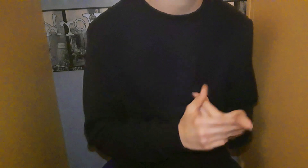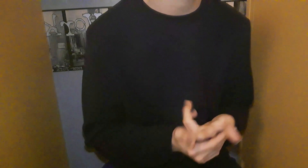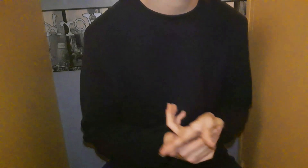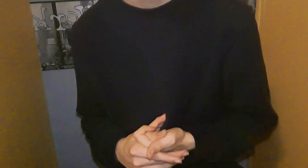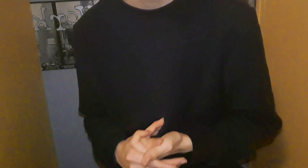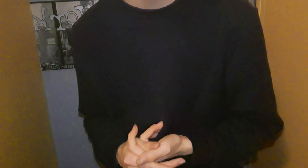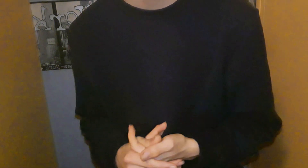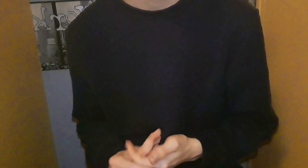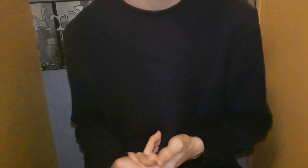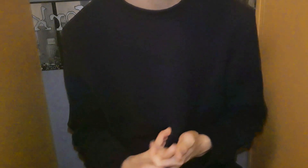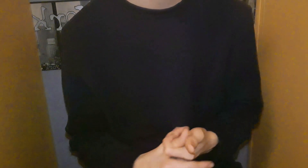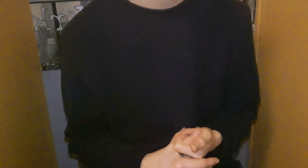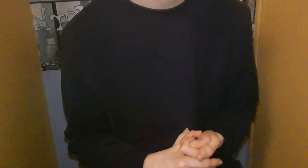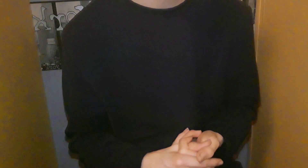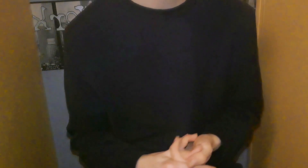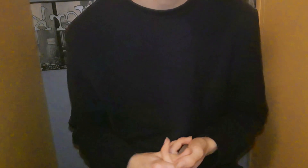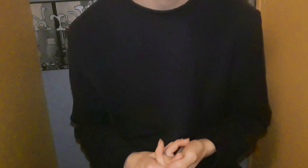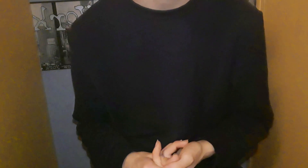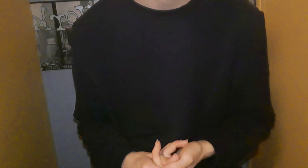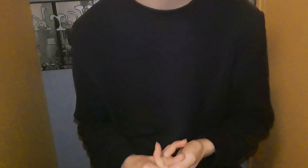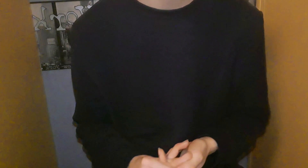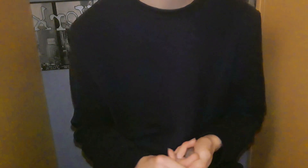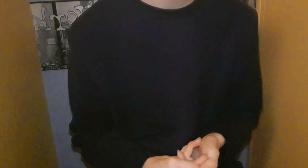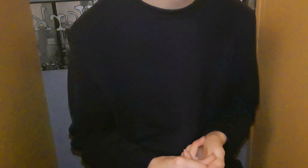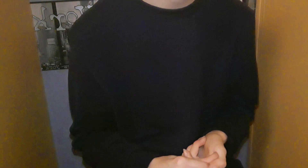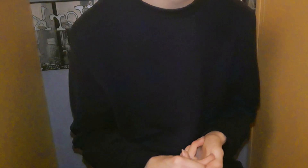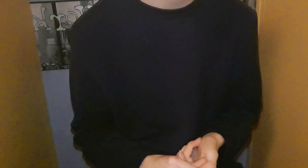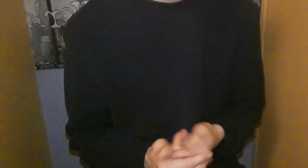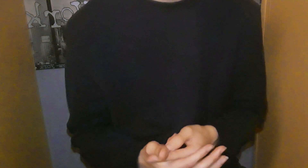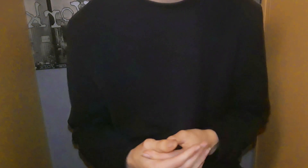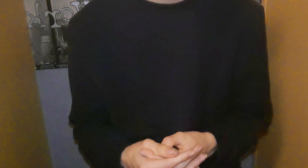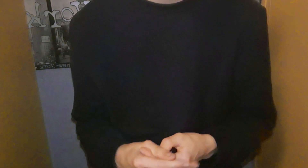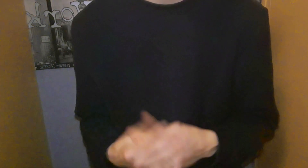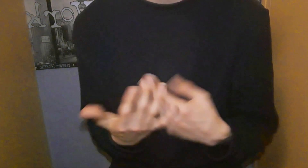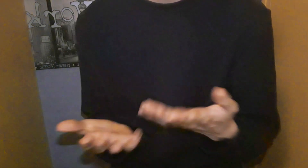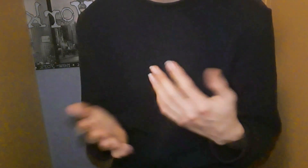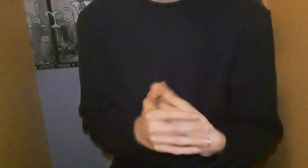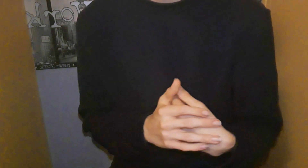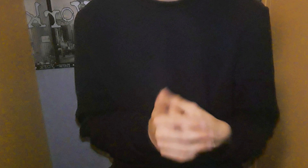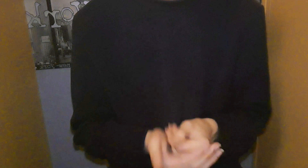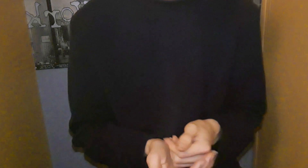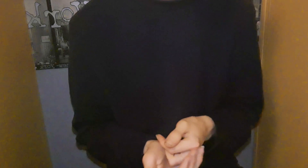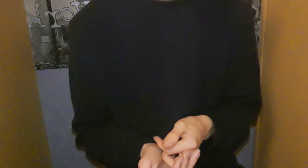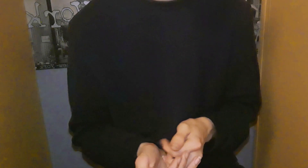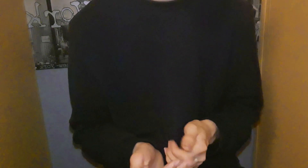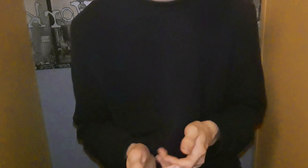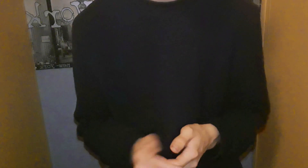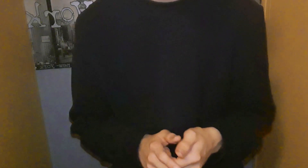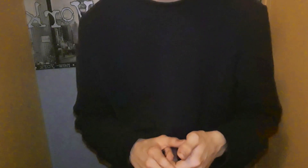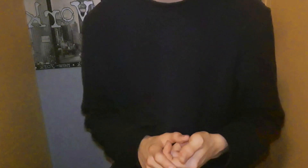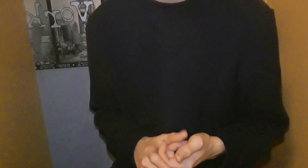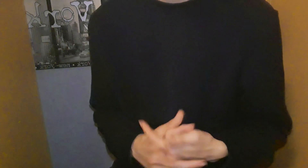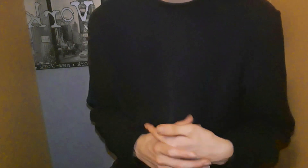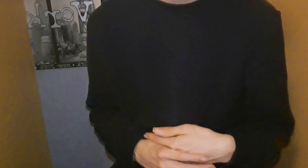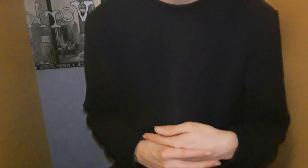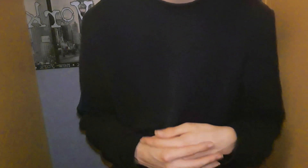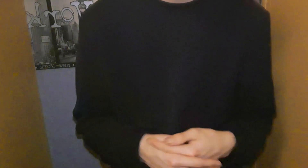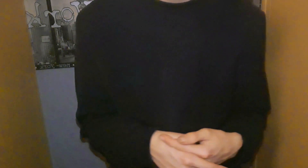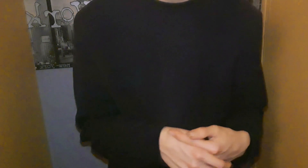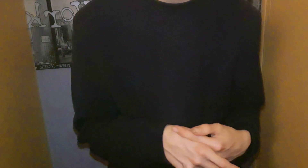Etc Mais là, il y a pas longtemps C'est vers la 5ème Que j'ai repris Et en fait, j'aime bien C'est pour ça que Du coup, cette année J'ai décidé de m'inscrire A la chorale De mon collège Je